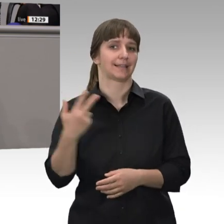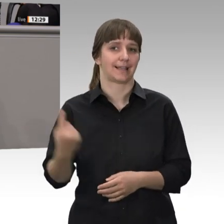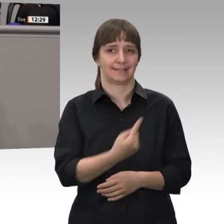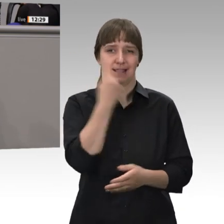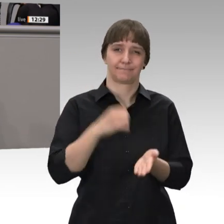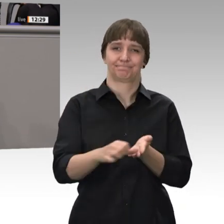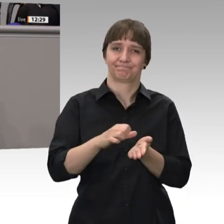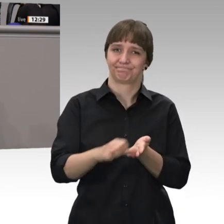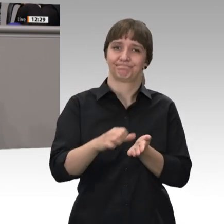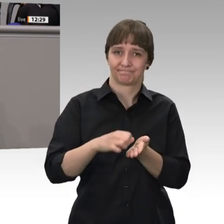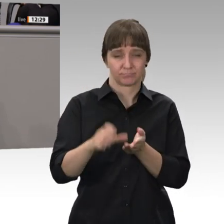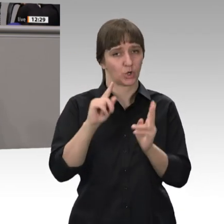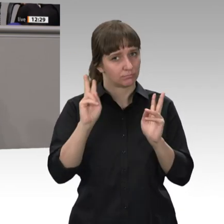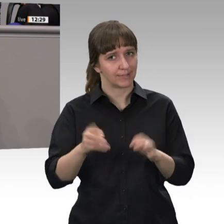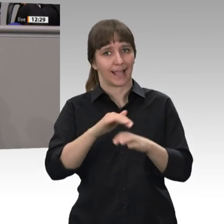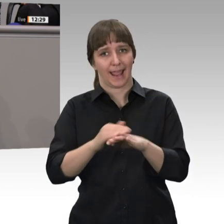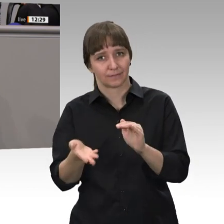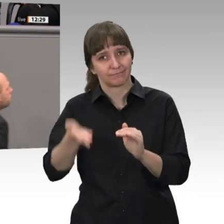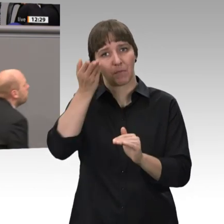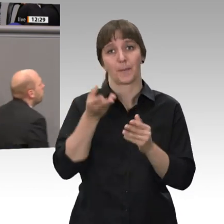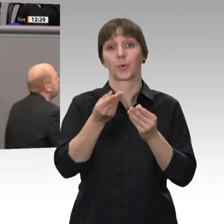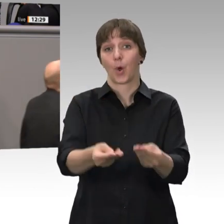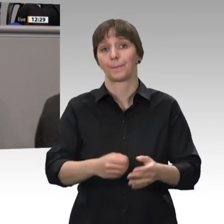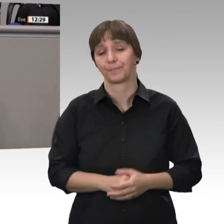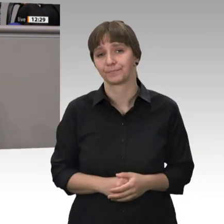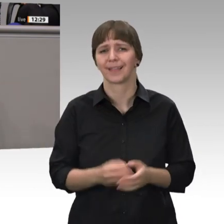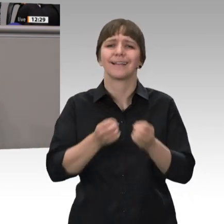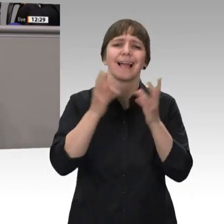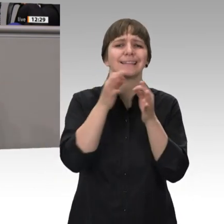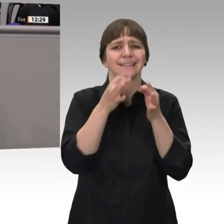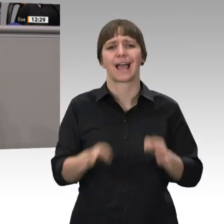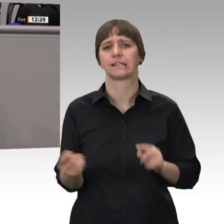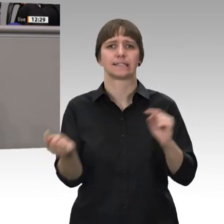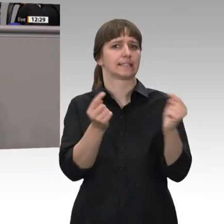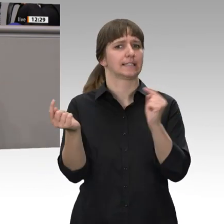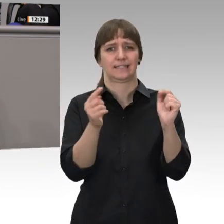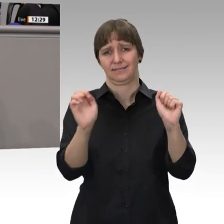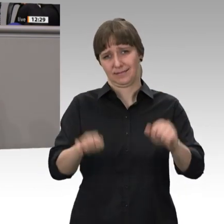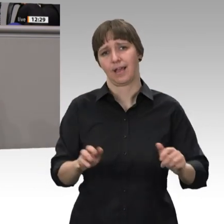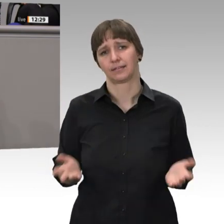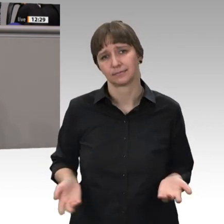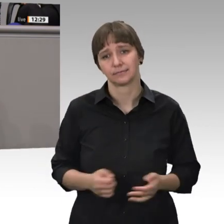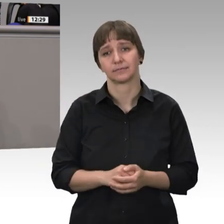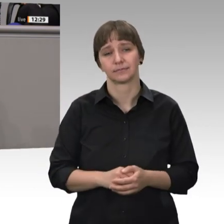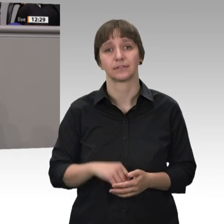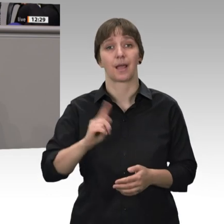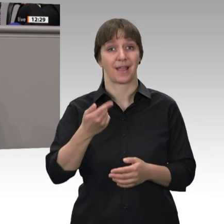höhere Rente bekommen. Klar, man kann über Details immer streiten. Aber es ist nach zwei vergeblichen Versuchen in den